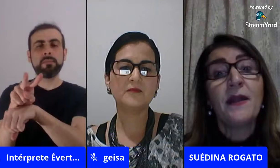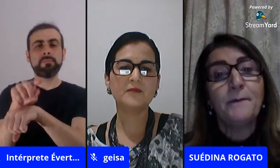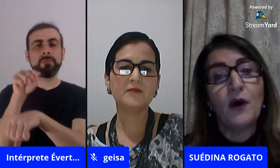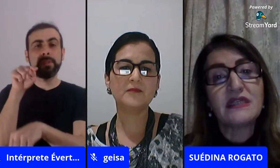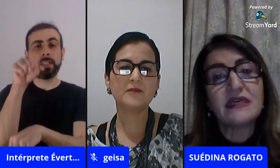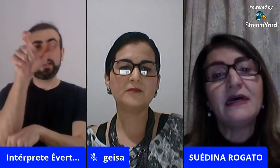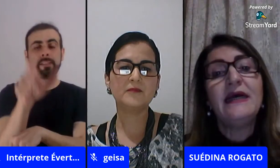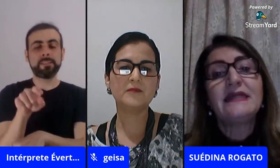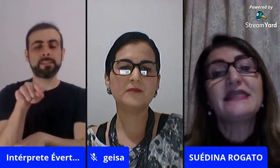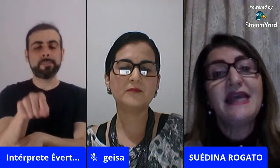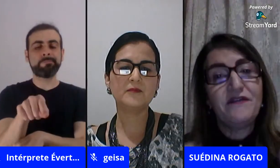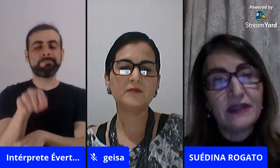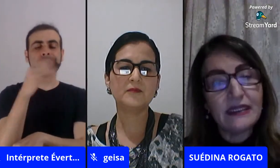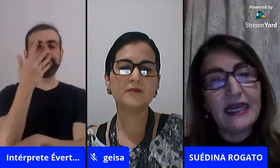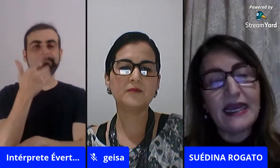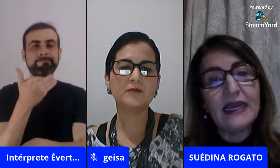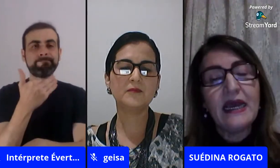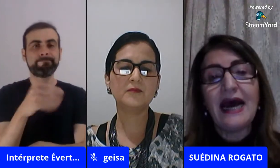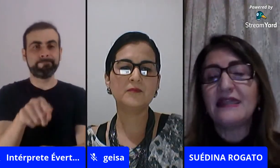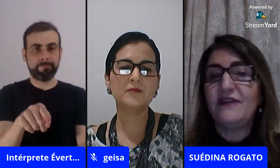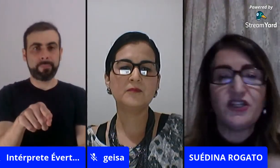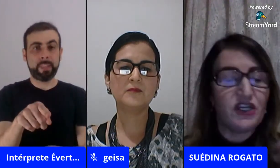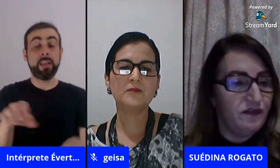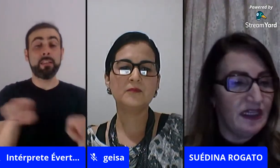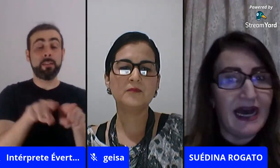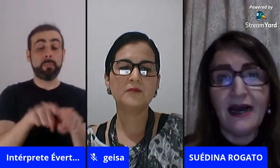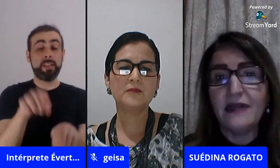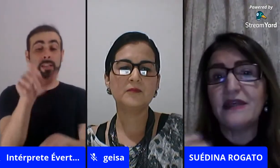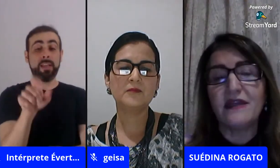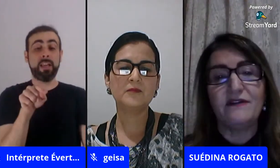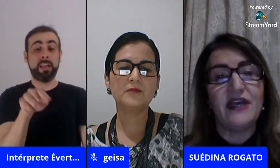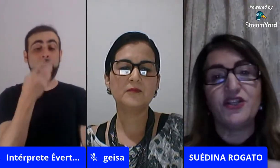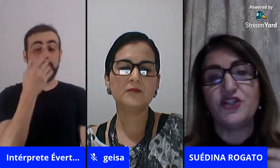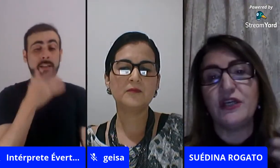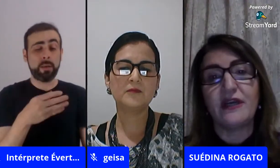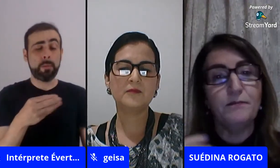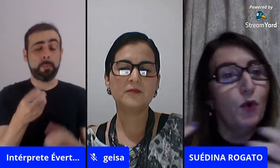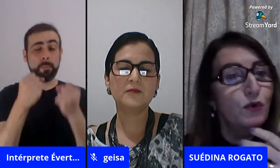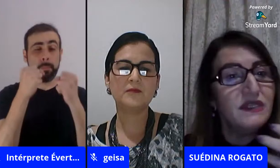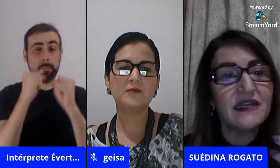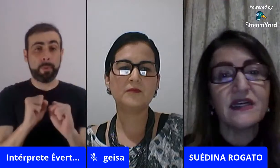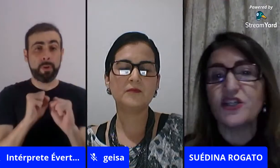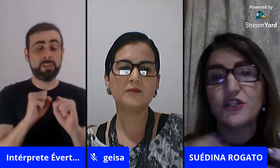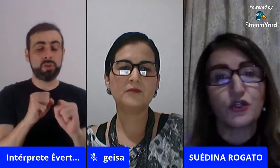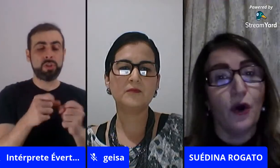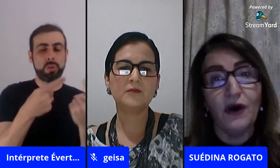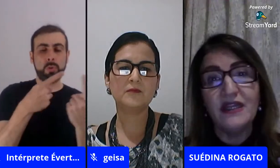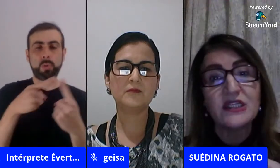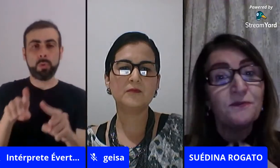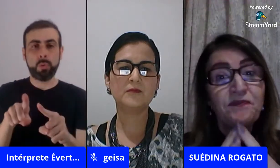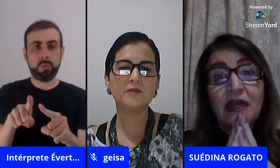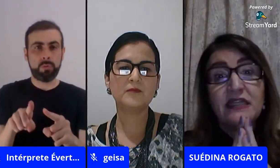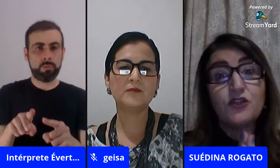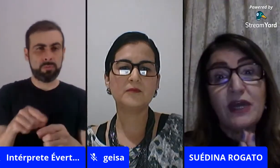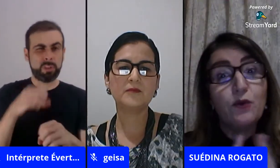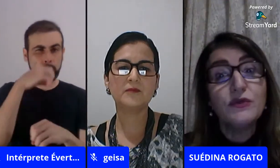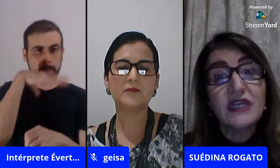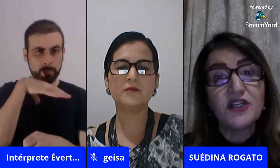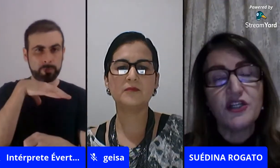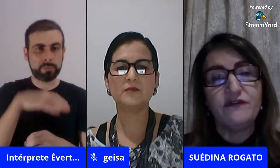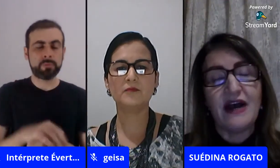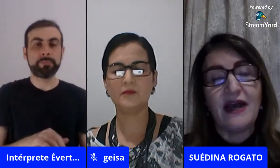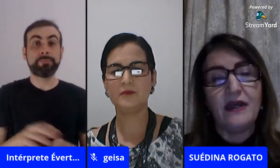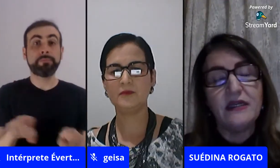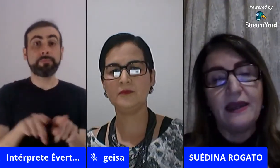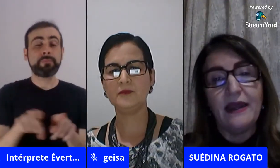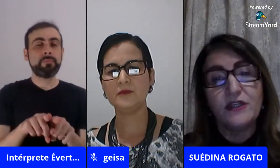criança possa se defender através de atividades, através de músicas, de histórias, seja o